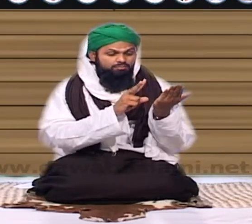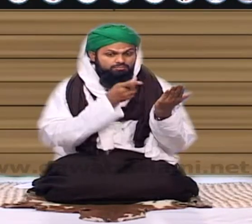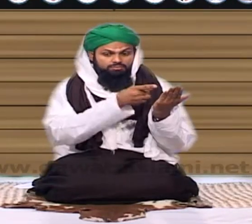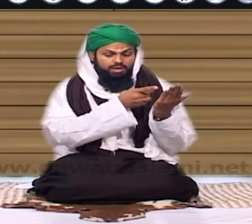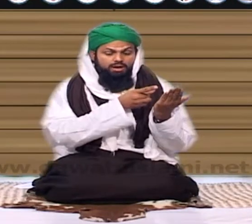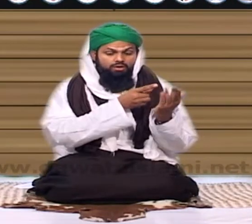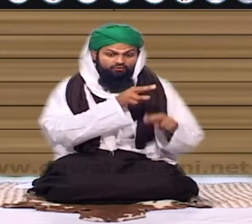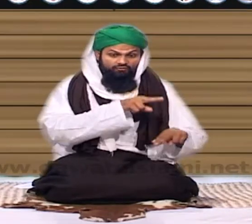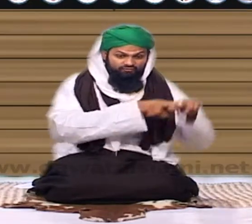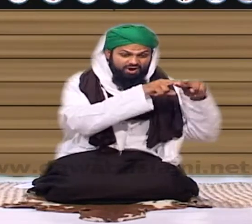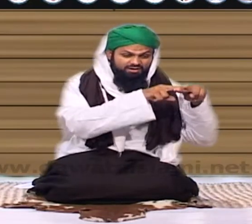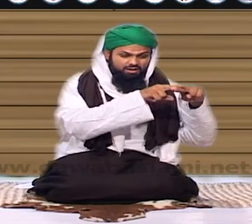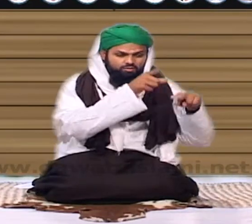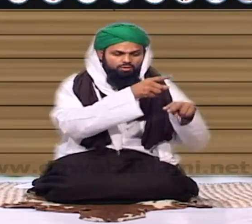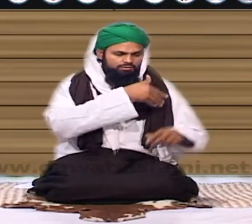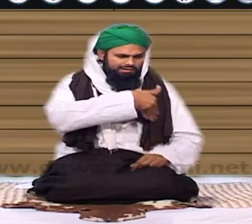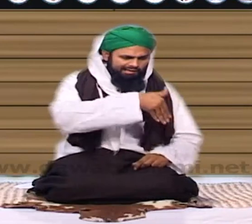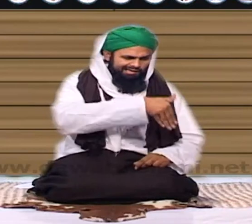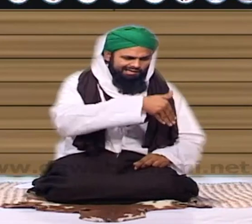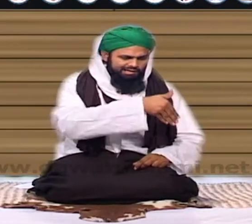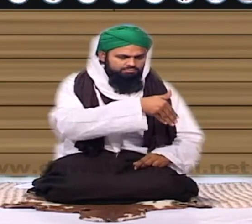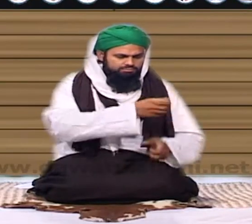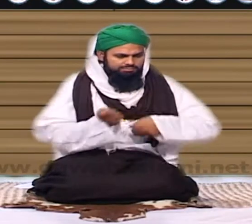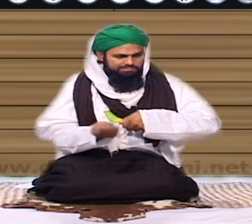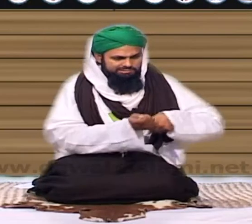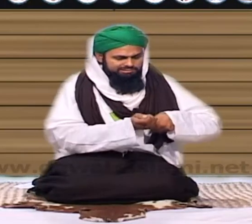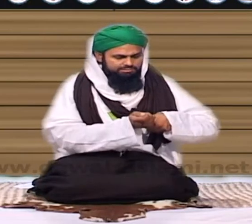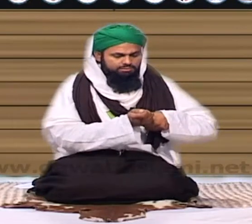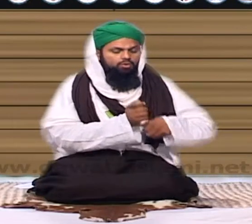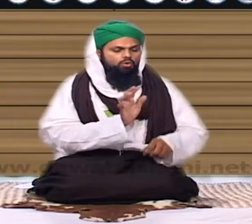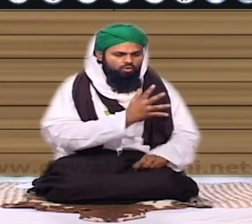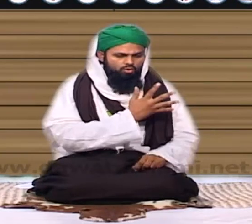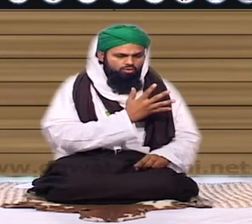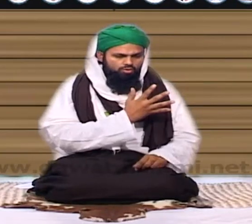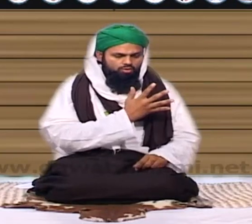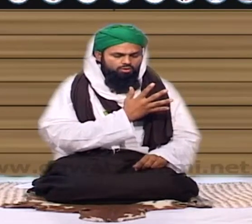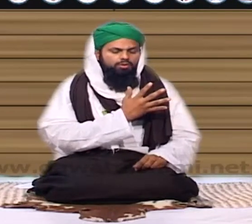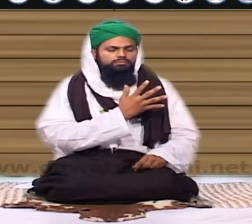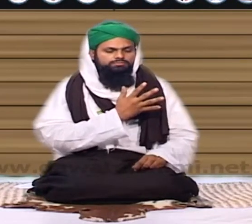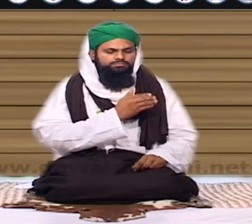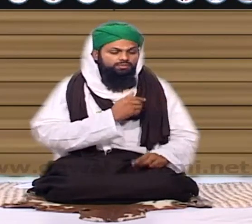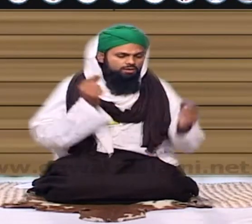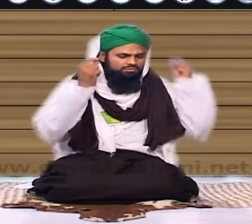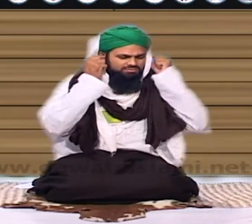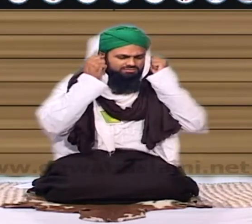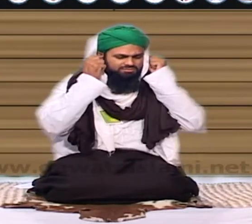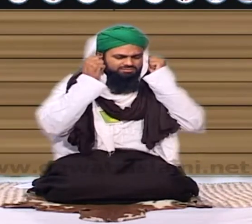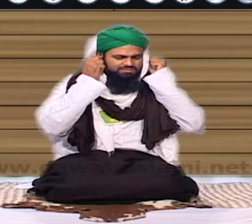جائے سزا موت اس کو سنا دی جائے وہ اگر آپ اس کو کرکت کھیلتا ہوا دیکھ لیں یا وہ کہیں میچ ہو رہا